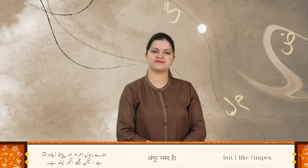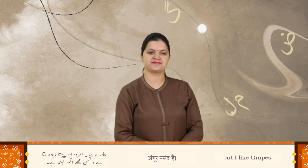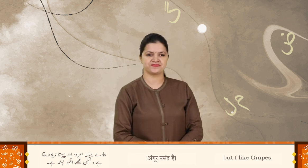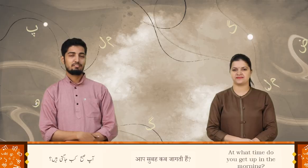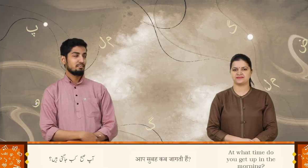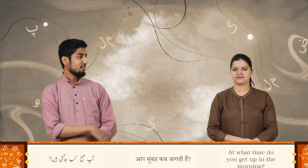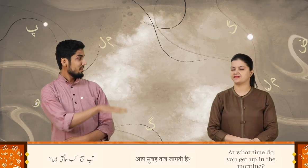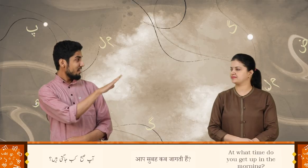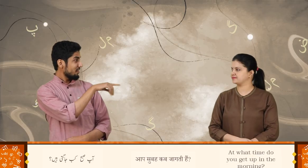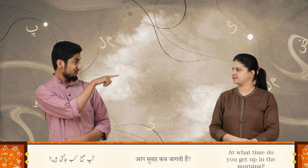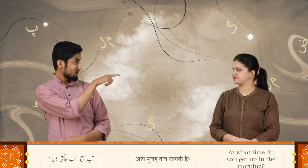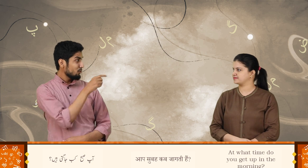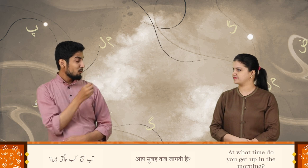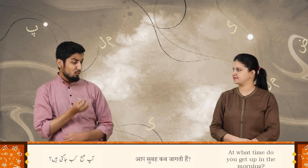آپ صبح کب جاتی ہیں؟